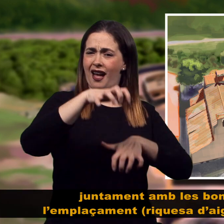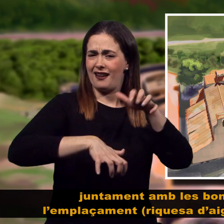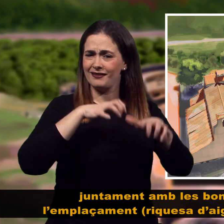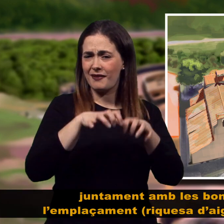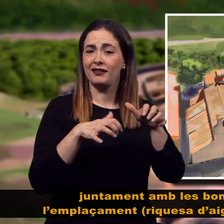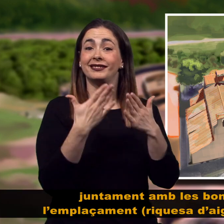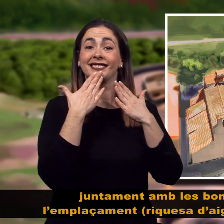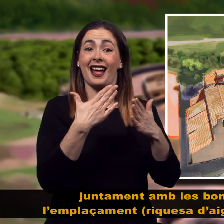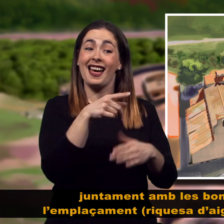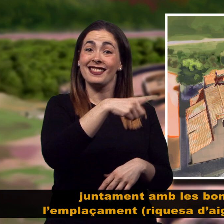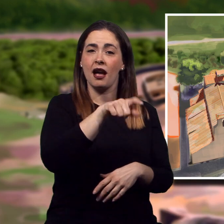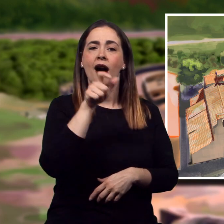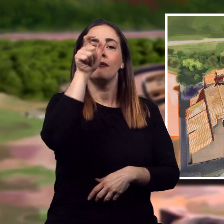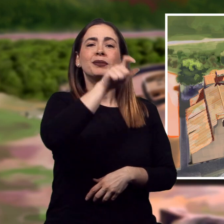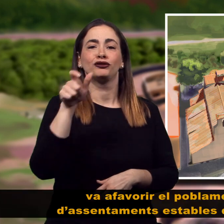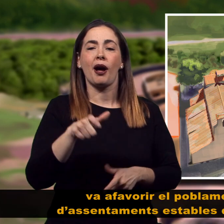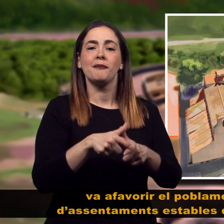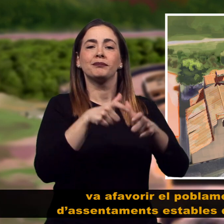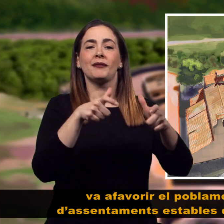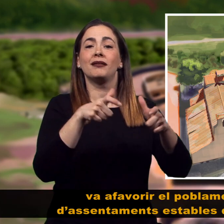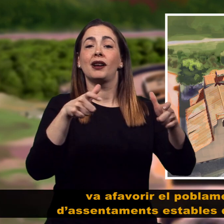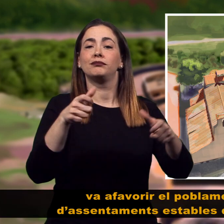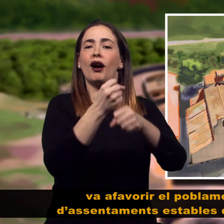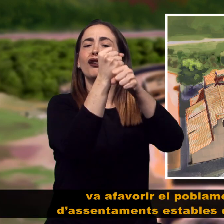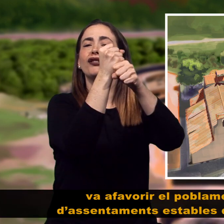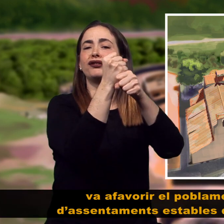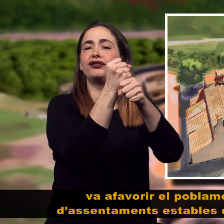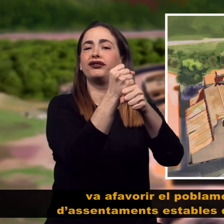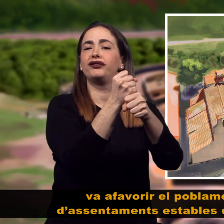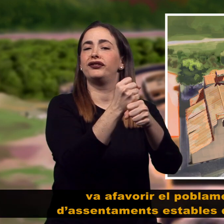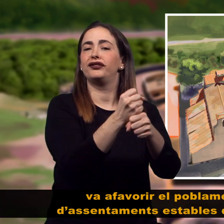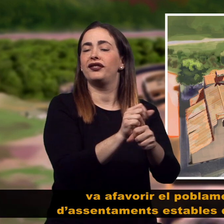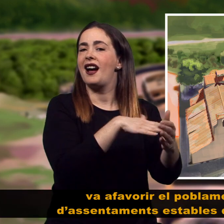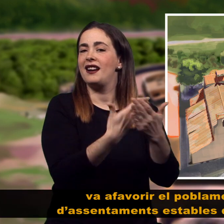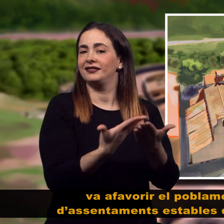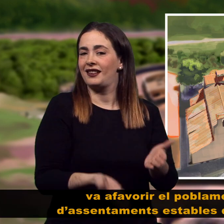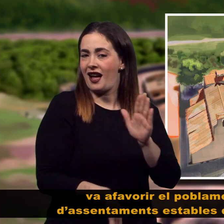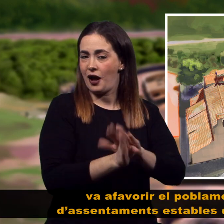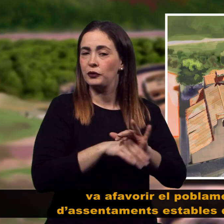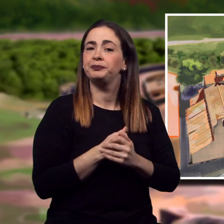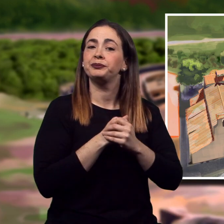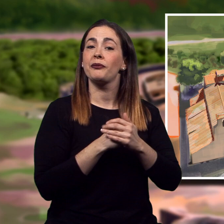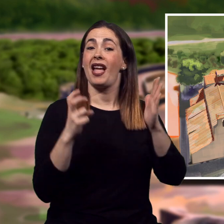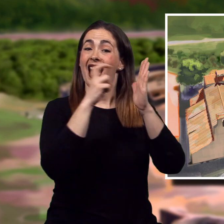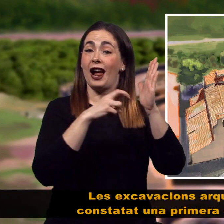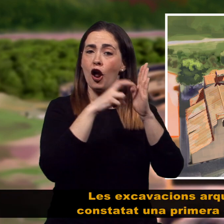vegetació i fauna, va afavorir el poblament i l'existència d'assentaments estables des de la prehistòria. Les